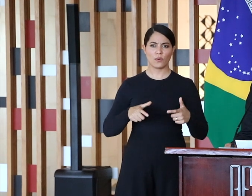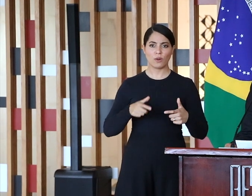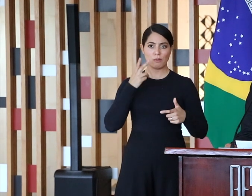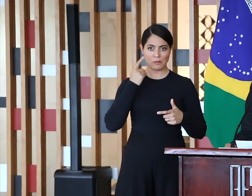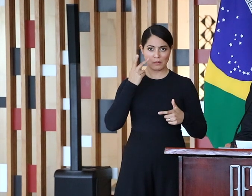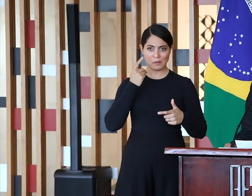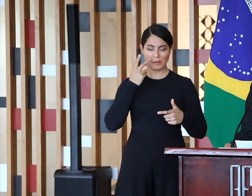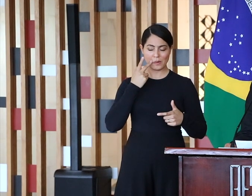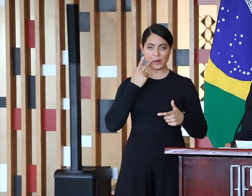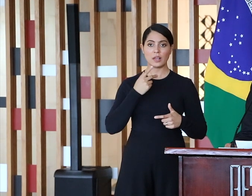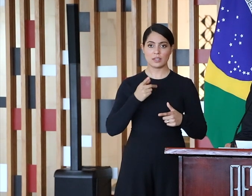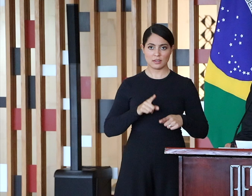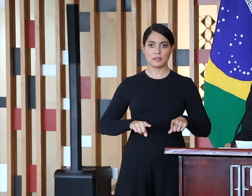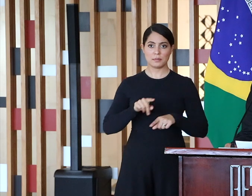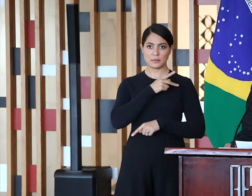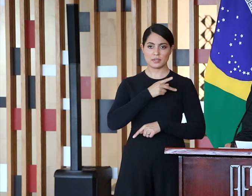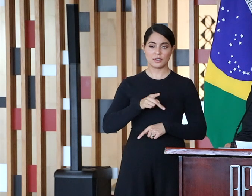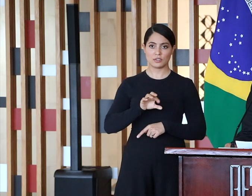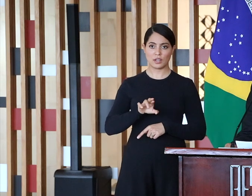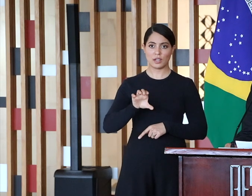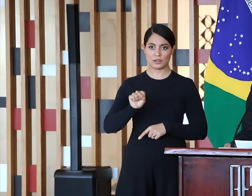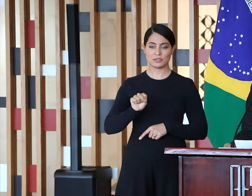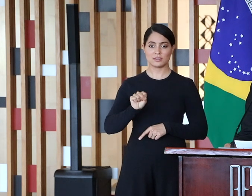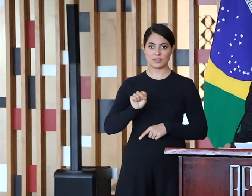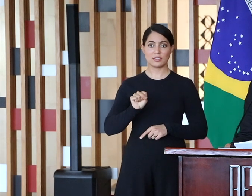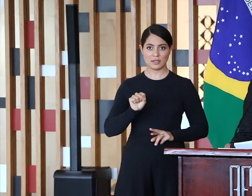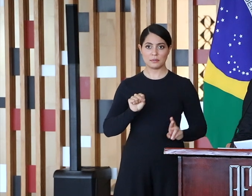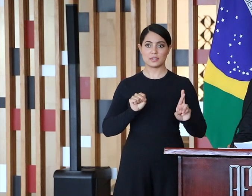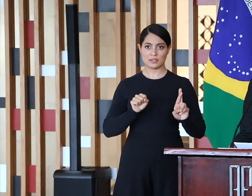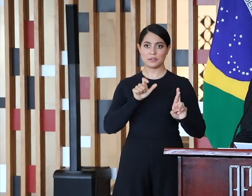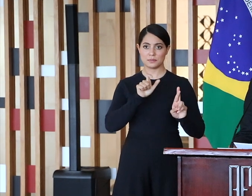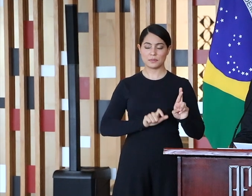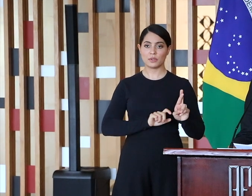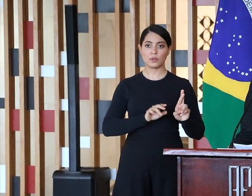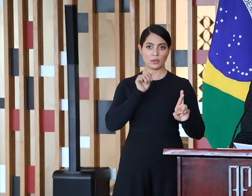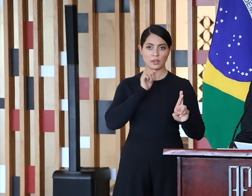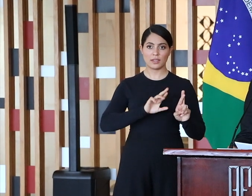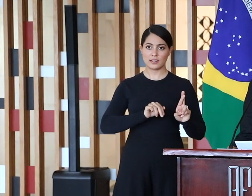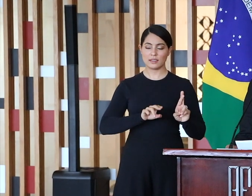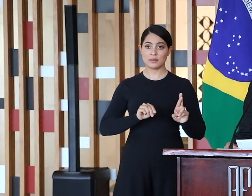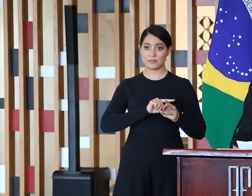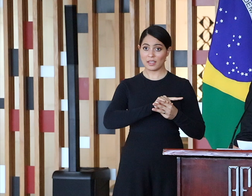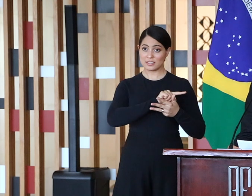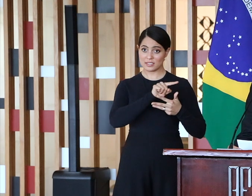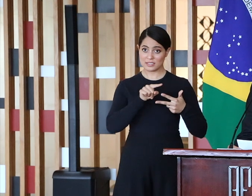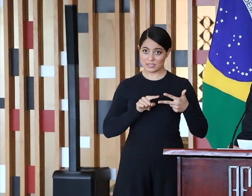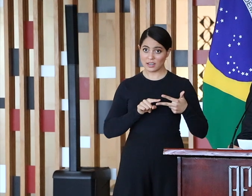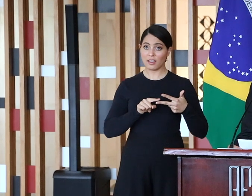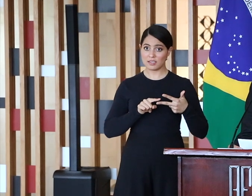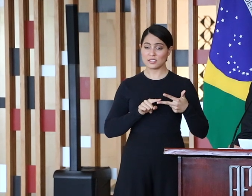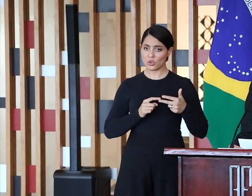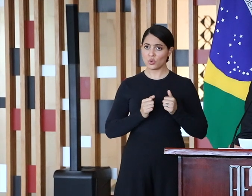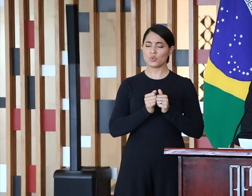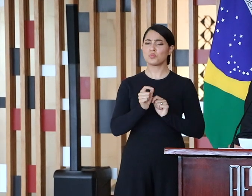parceiro, Carlos Rubens, aqui representado pela empresária, Renata Silveira. Essas três entidades juntas representam cerca